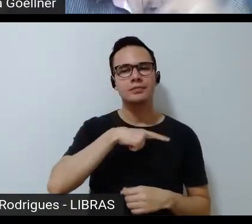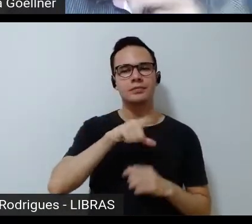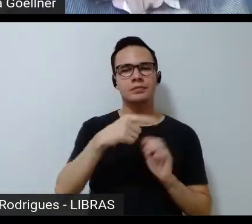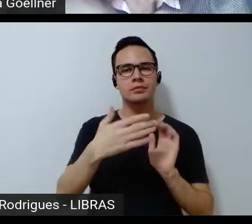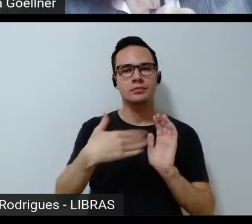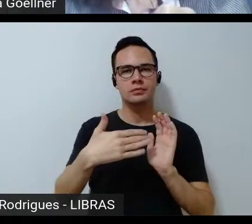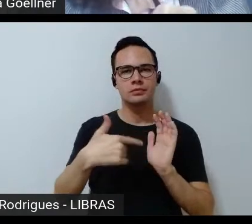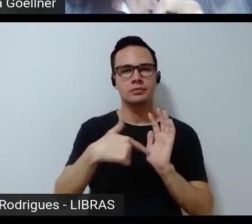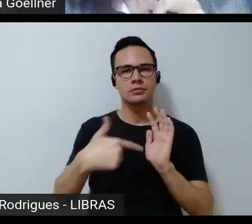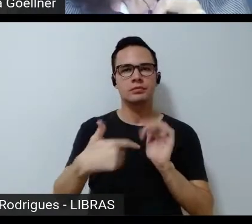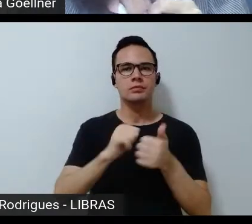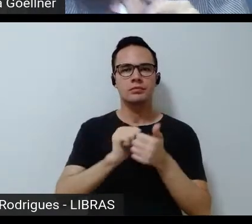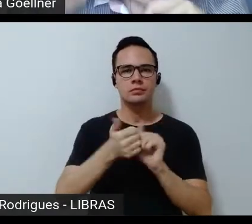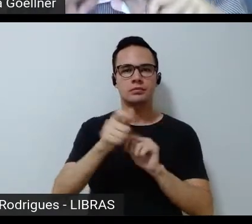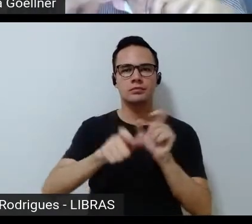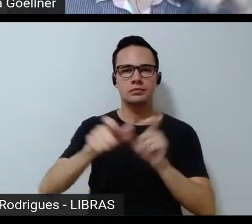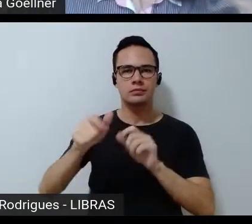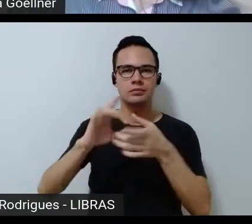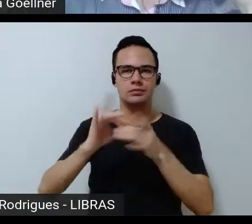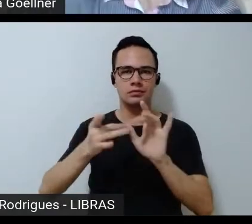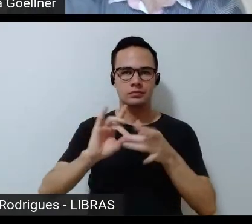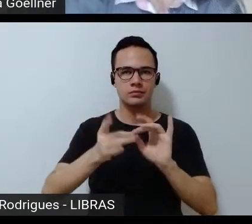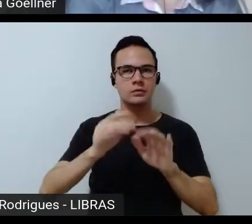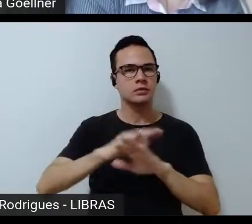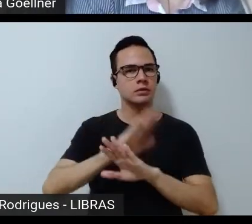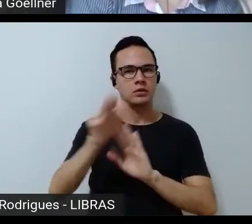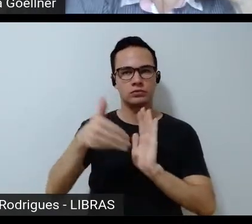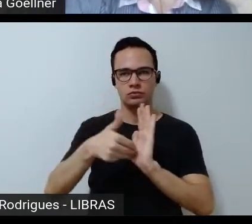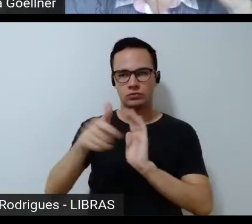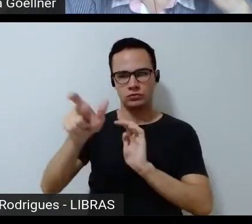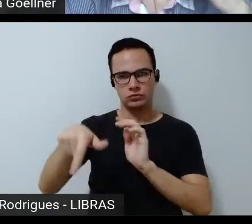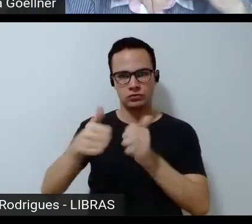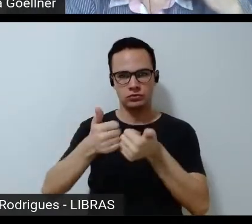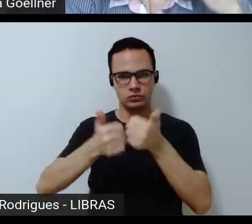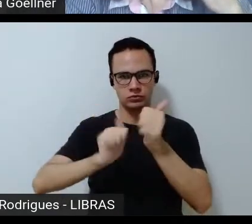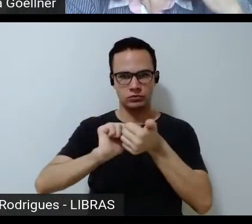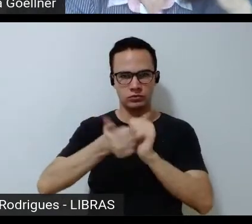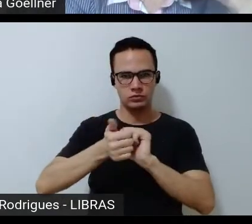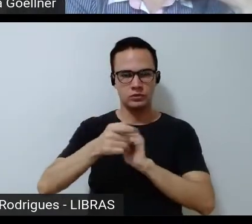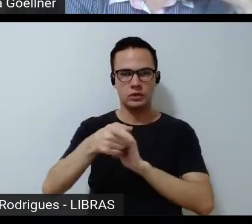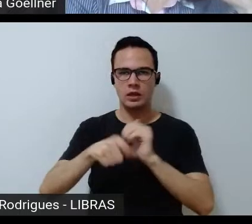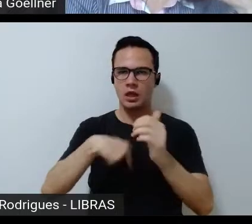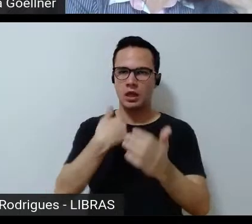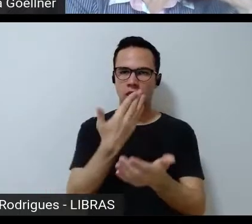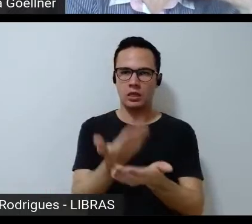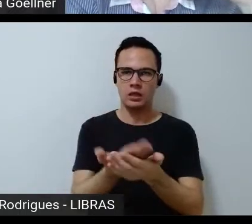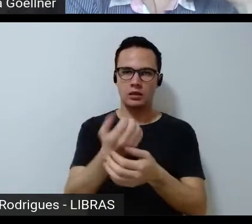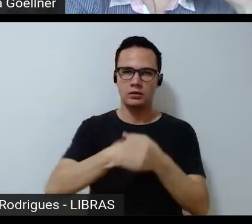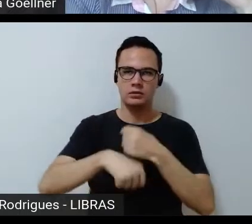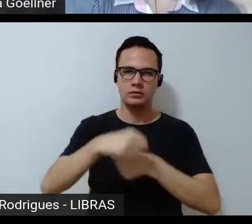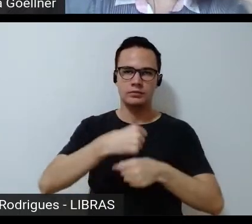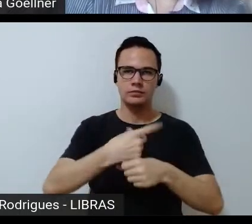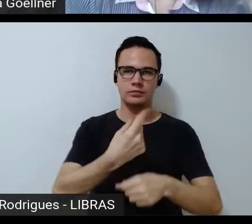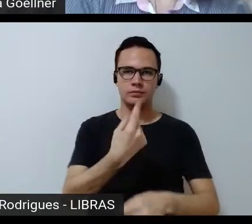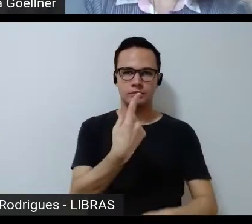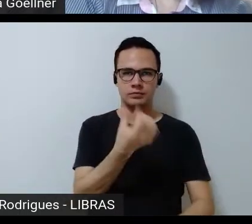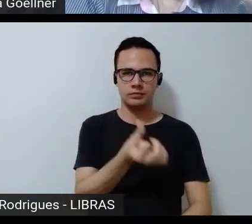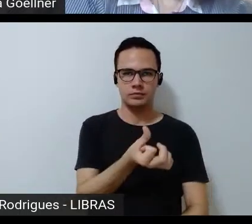atletas olímpicos brasileiros com a história de todos os atletas olímpicos até o ano de 2016